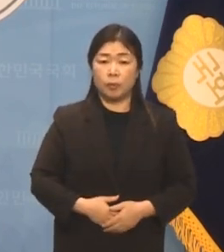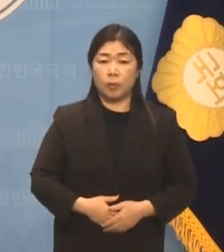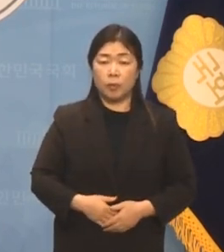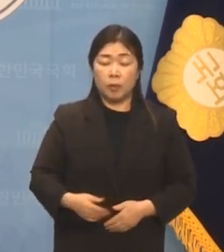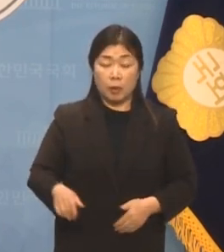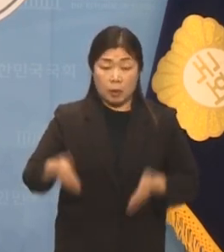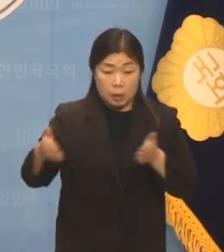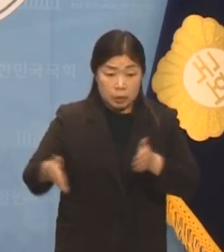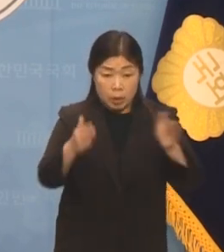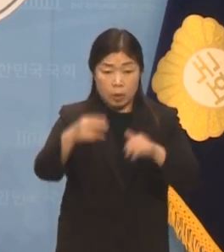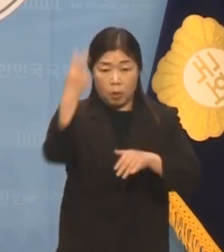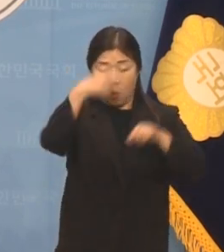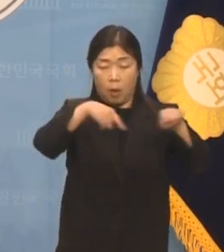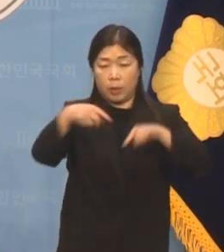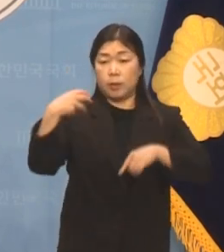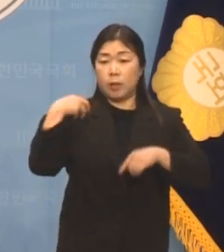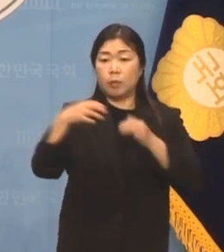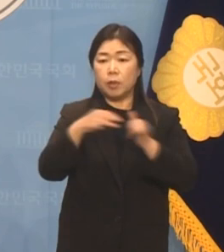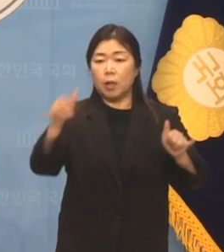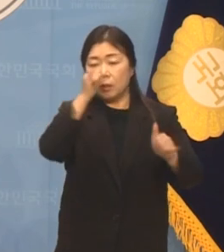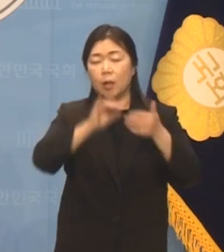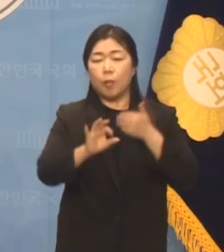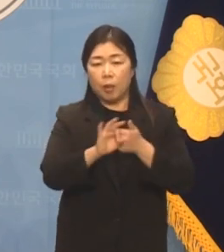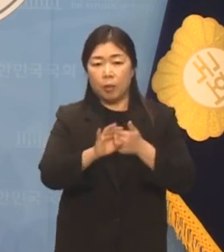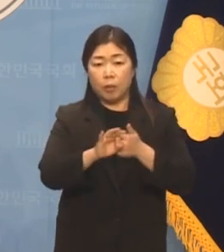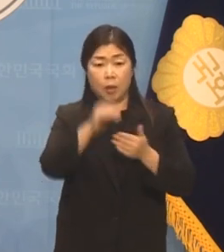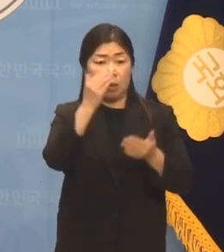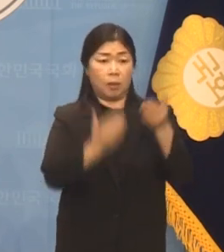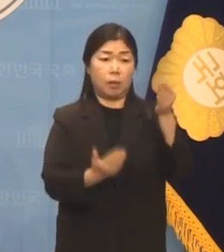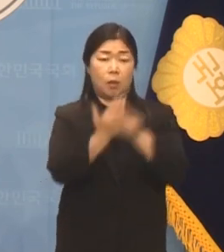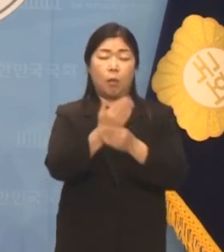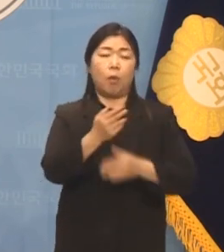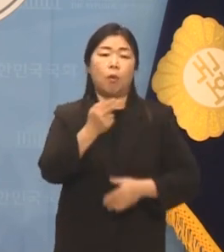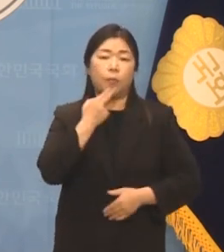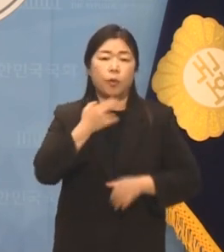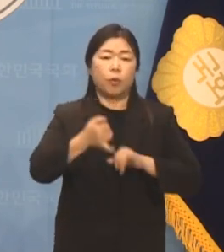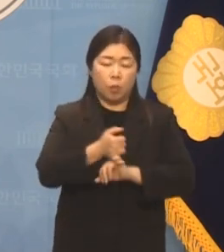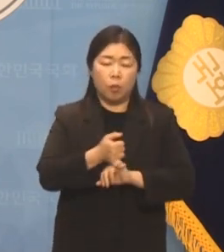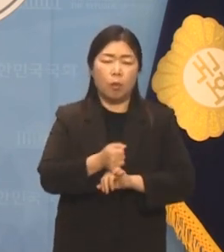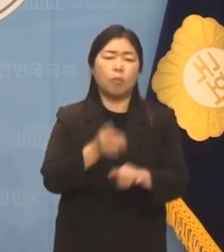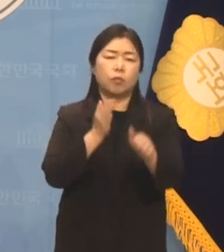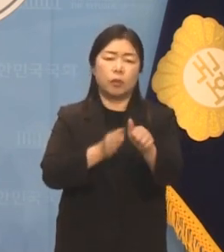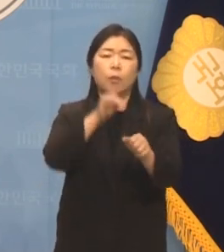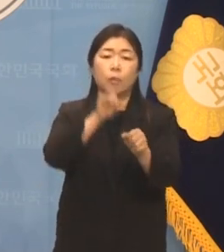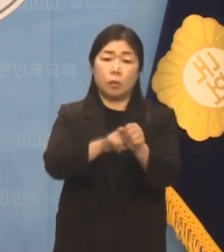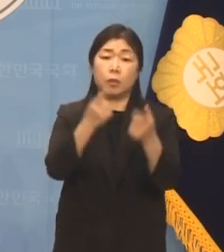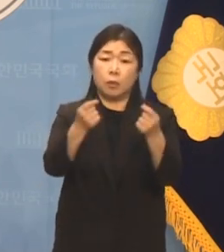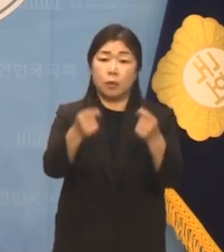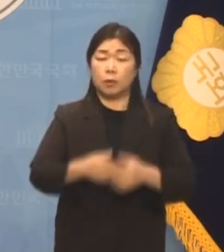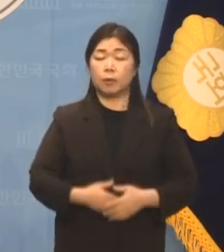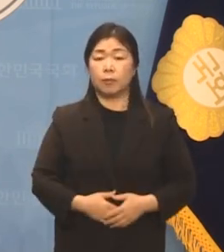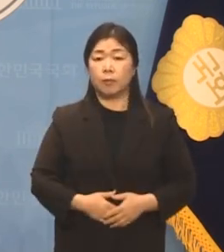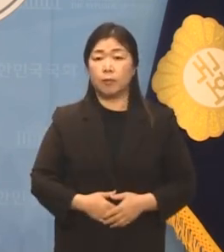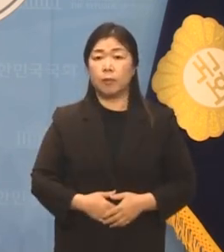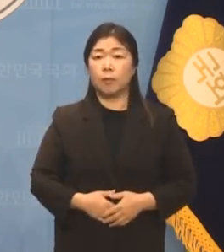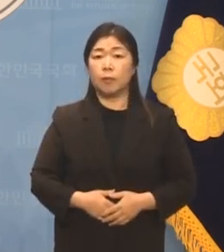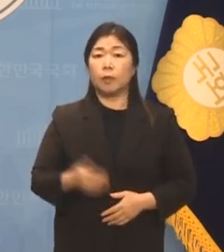제대로 처벌해 이런 사회적 참사가 벌어지지 않게 해달라는 것입니다. 그런데